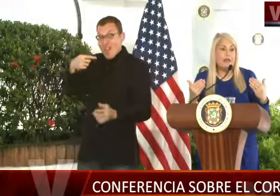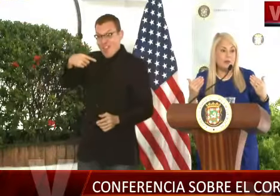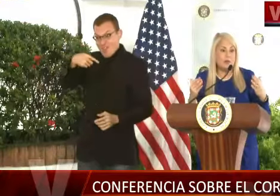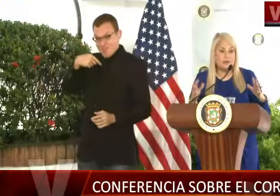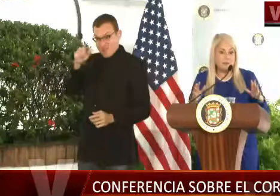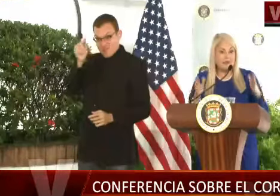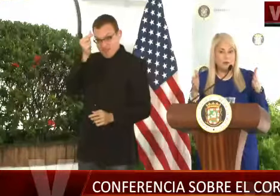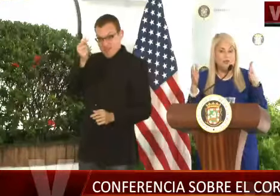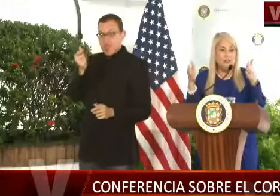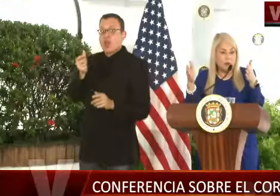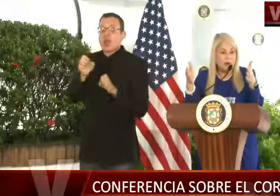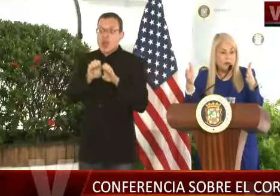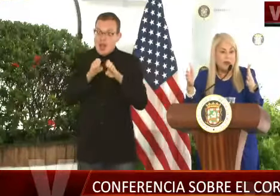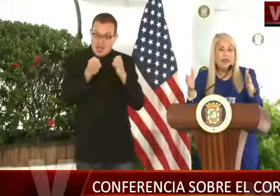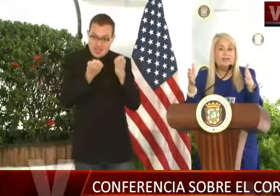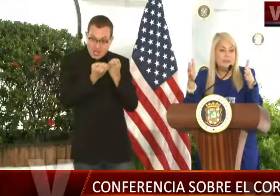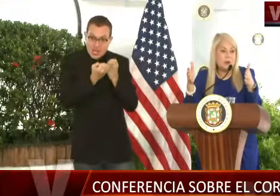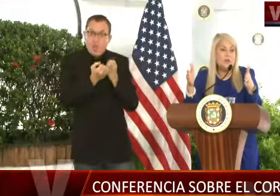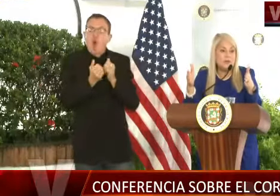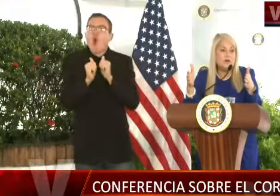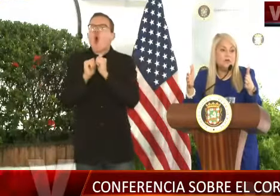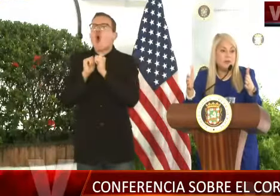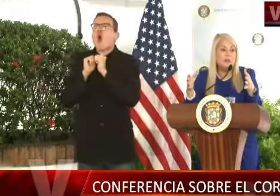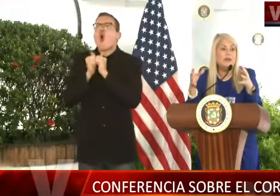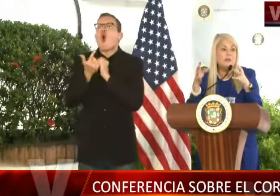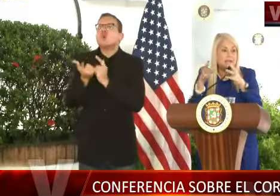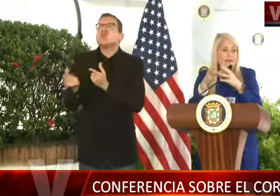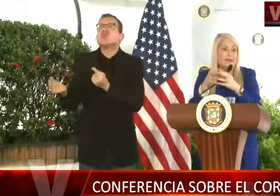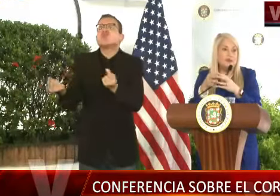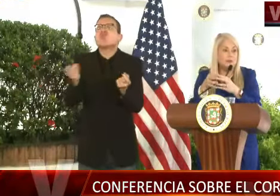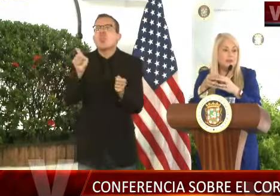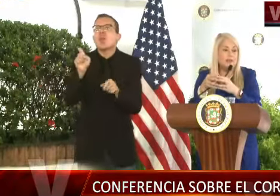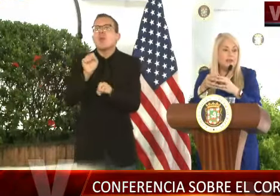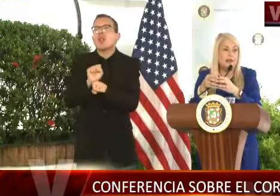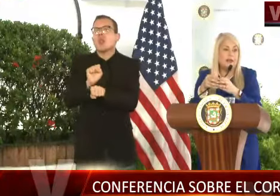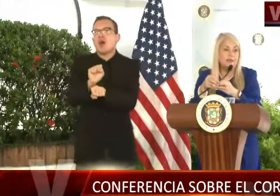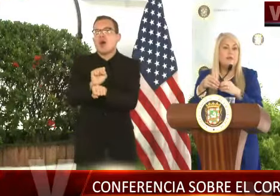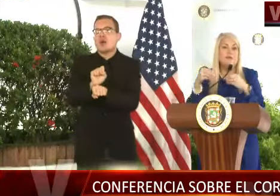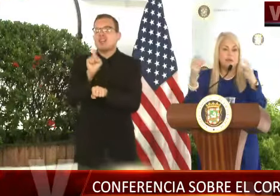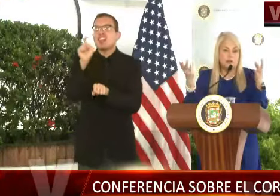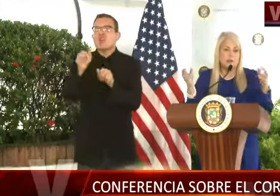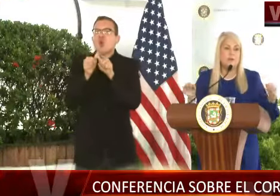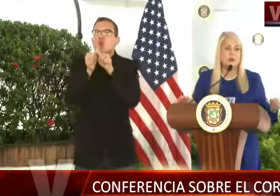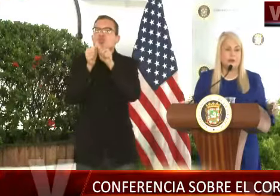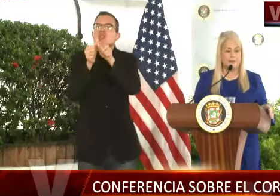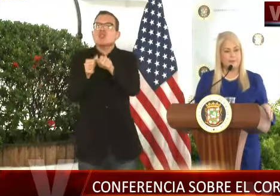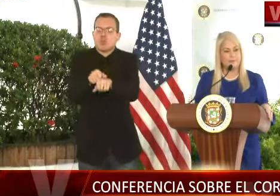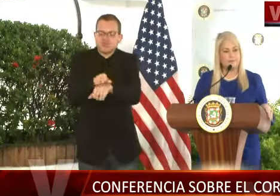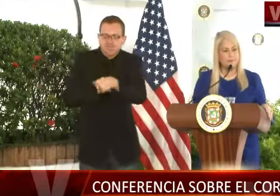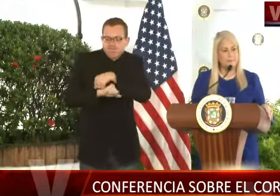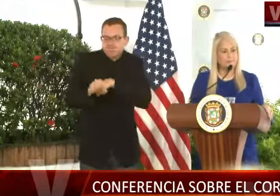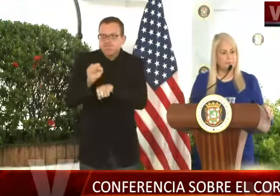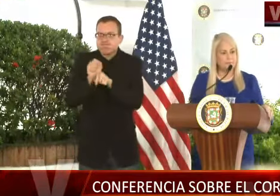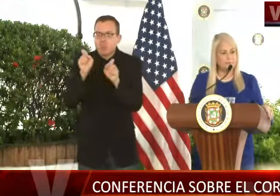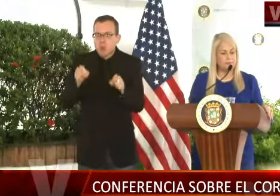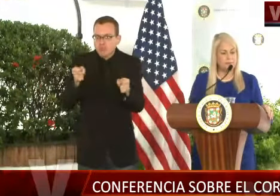a manejar adecuadamente, a continuar el trabajo que estamos haciendo para mantener controlada el virus y que no se propague.